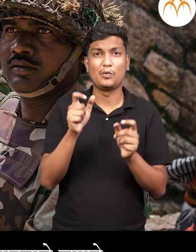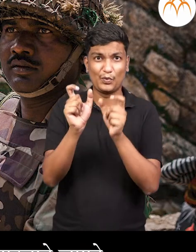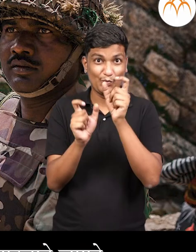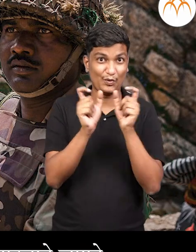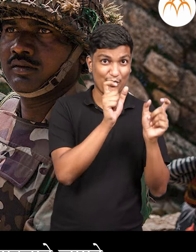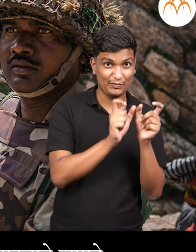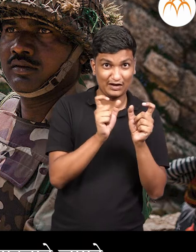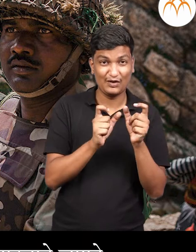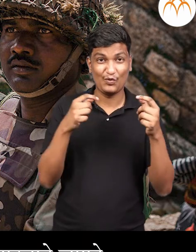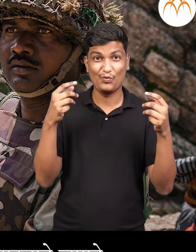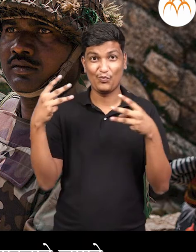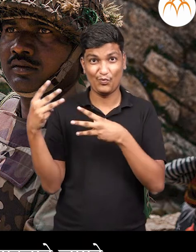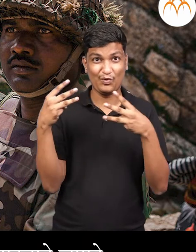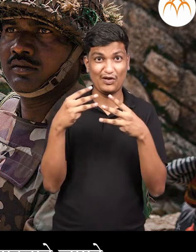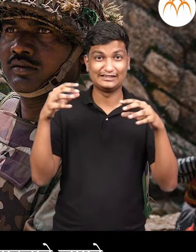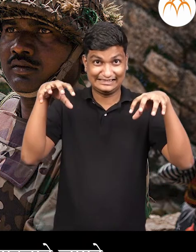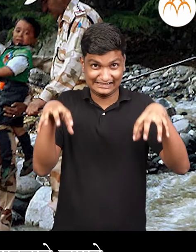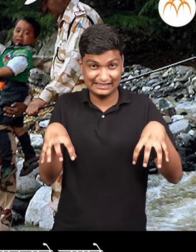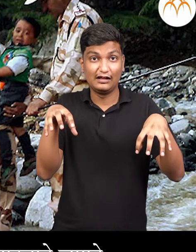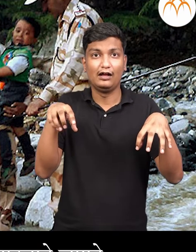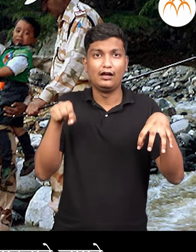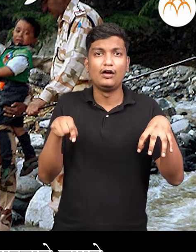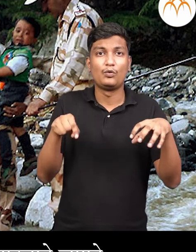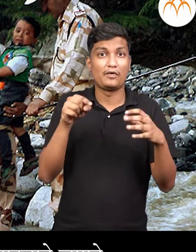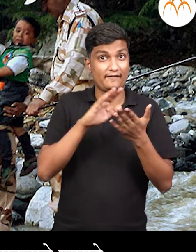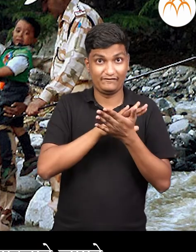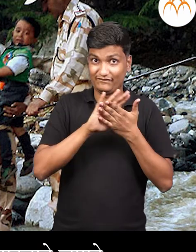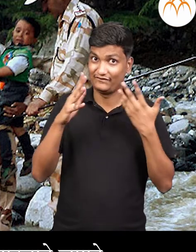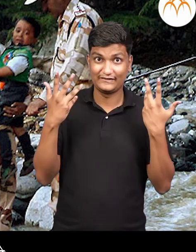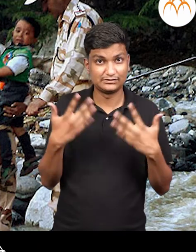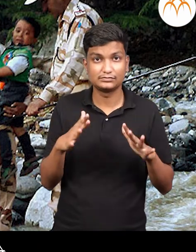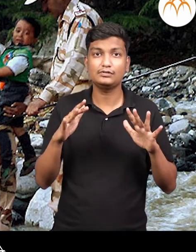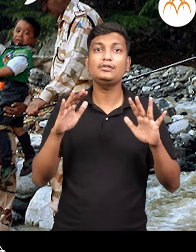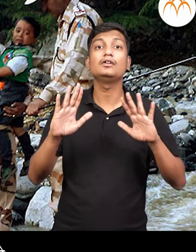युद्ध संपे परेंत सुरक्षी ठिकानी पाठवावे लागते।